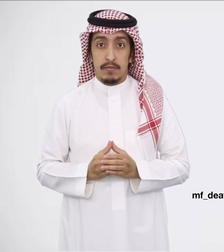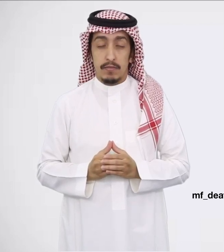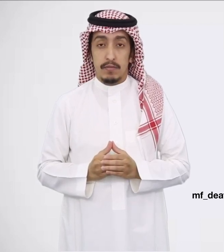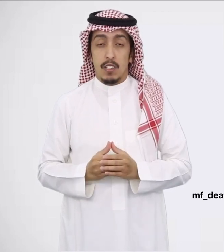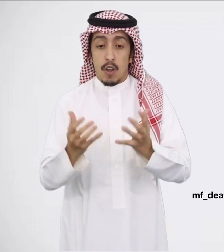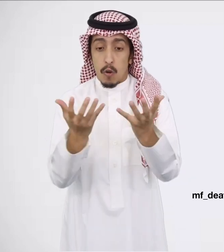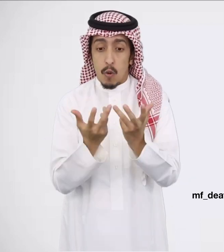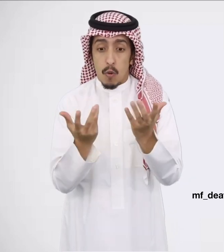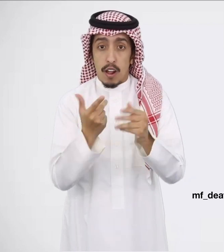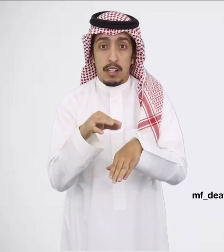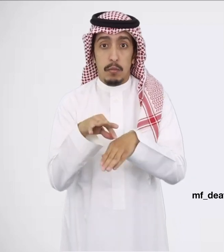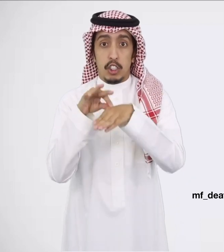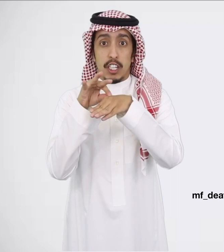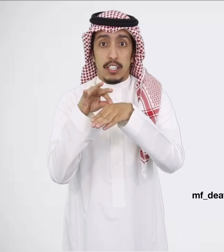الموارد البشرية